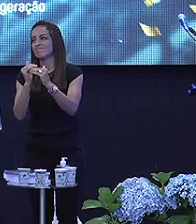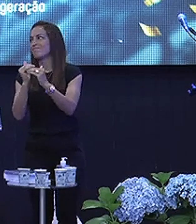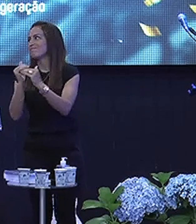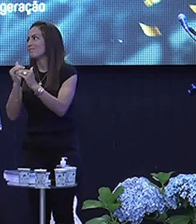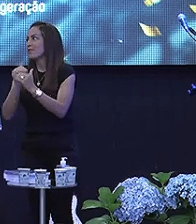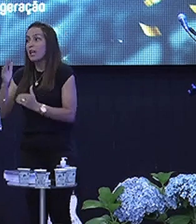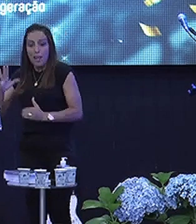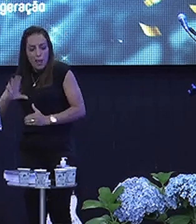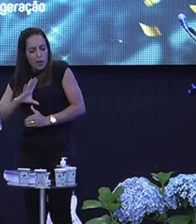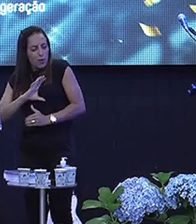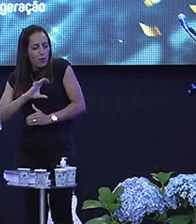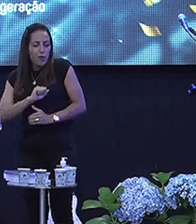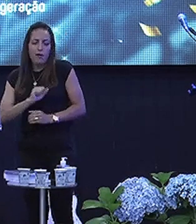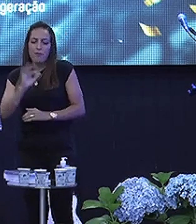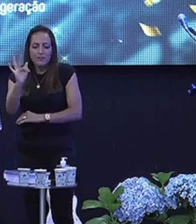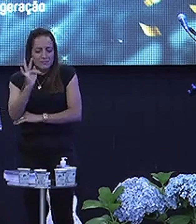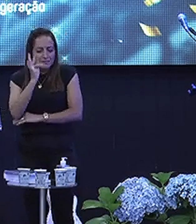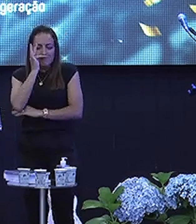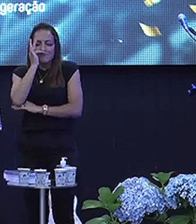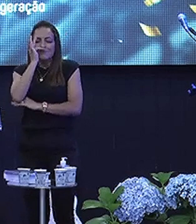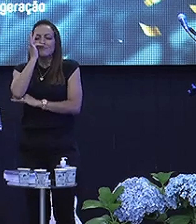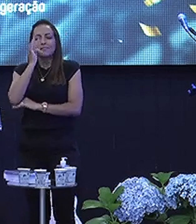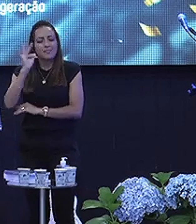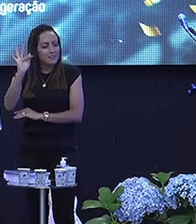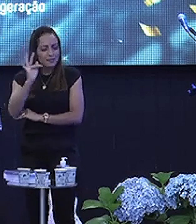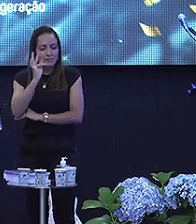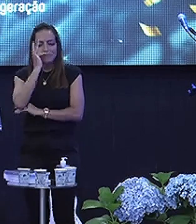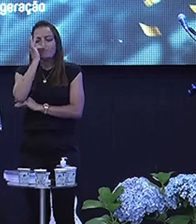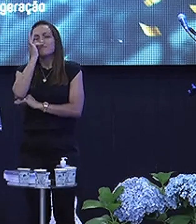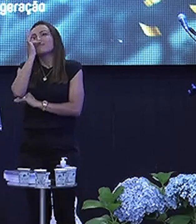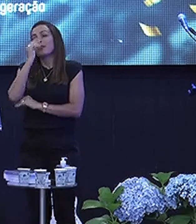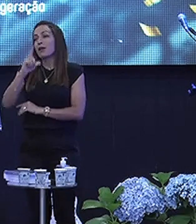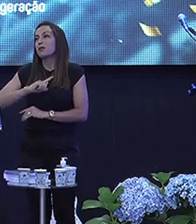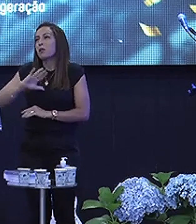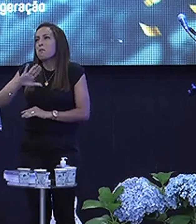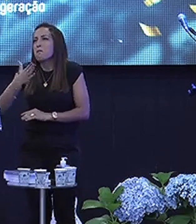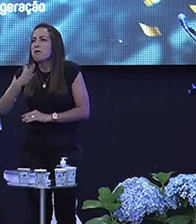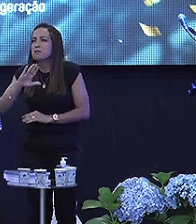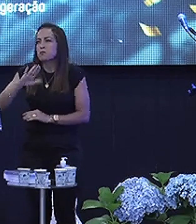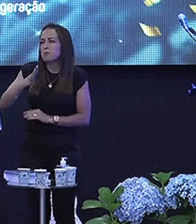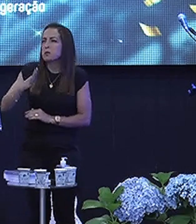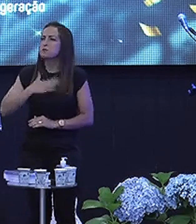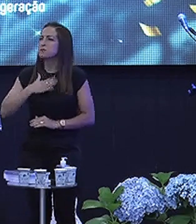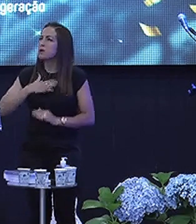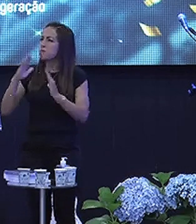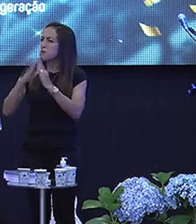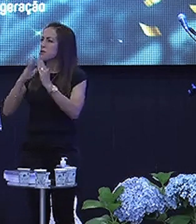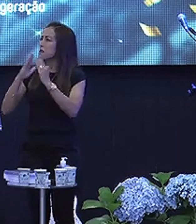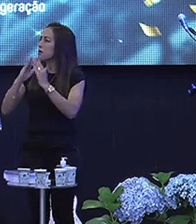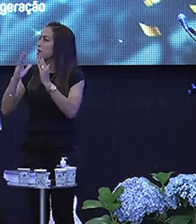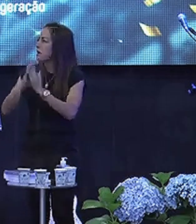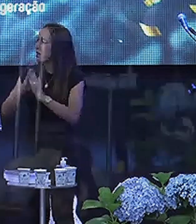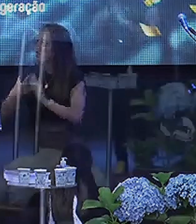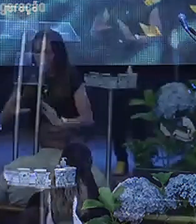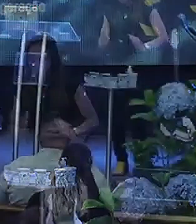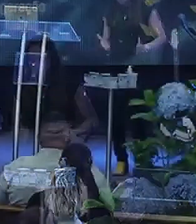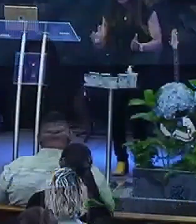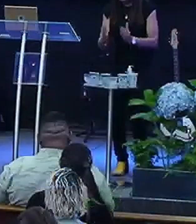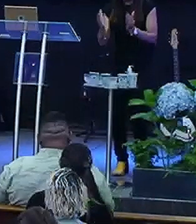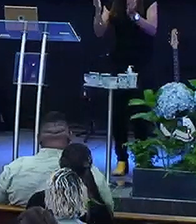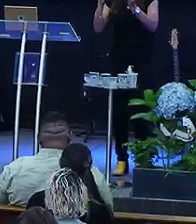Eu amo plantas Amo plantas E eu tenho mais ou menos Na minha casa Lá guardo Uns vasos